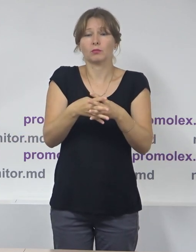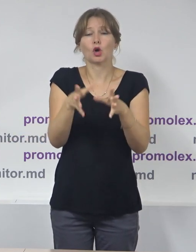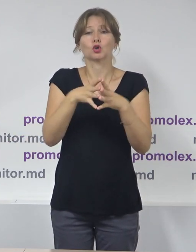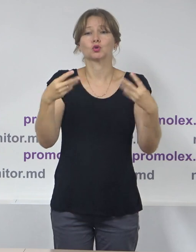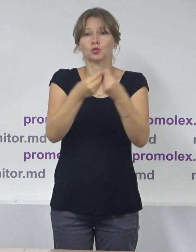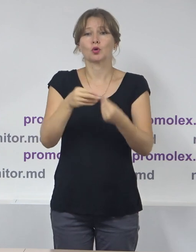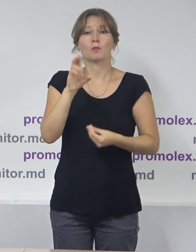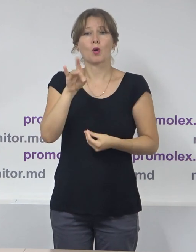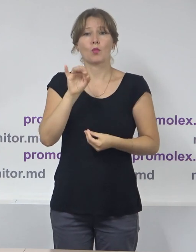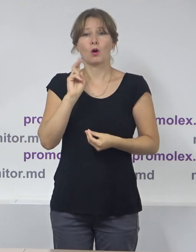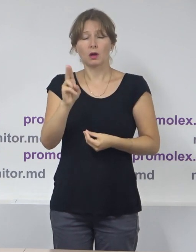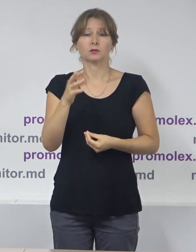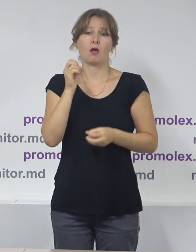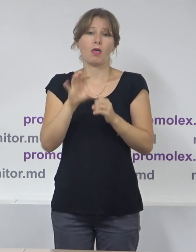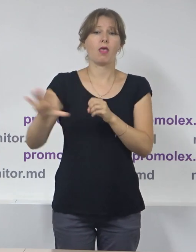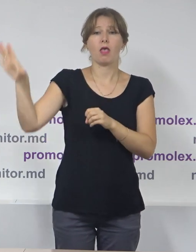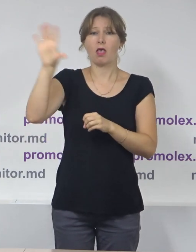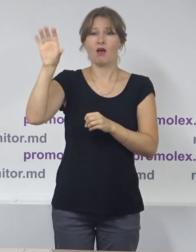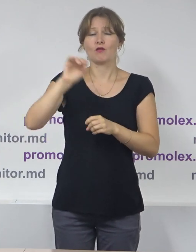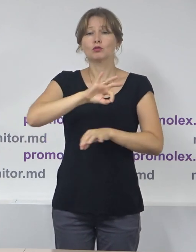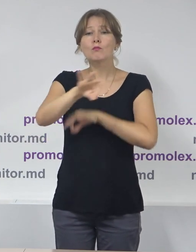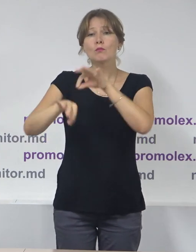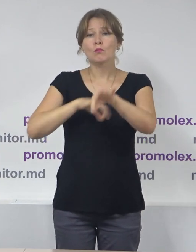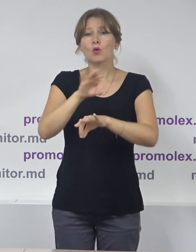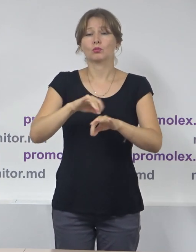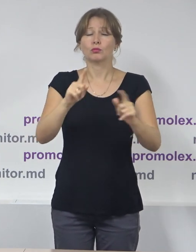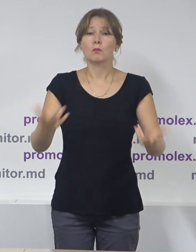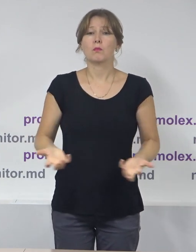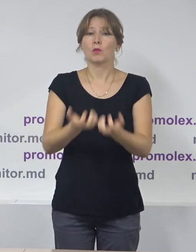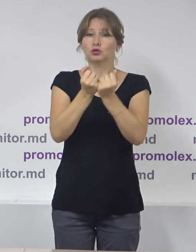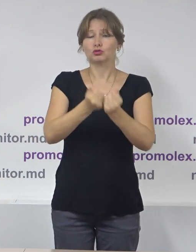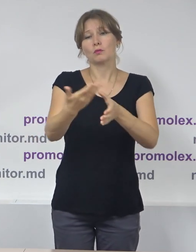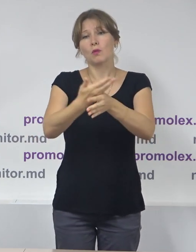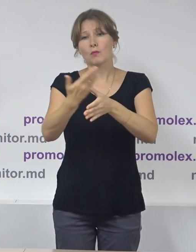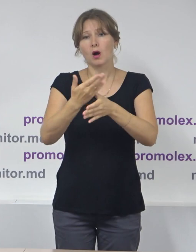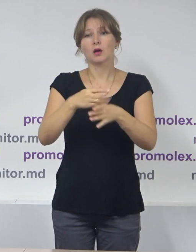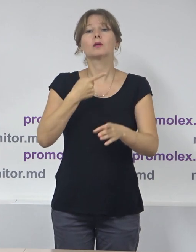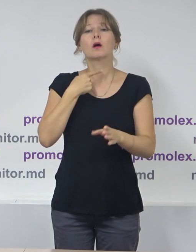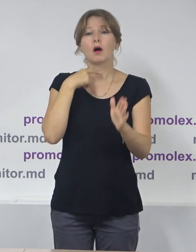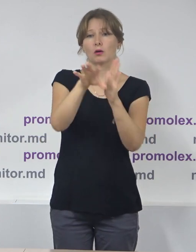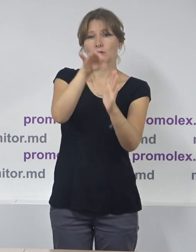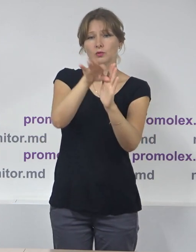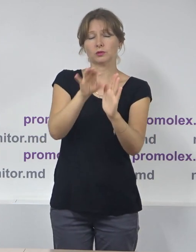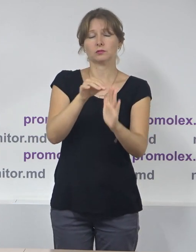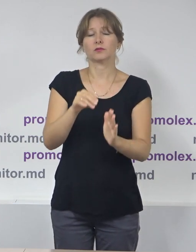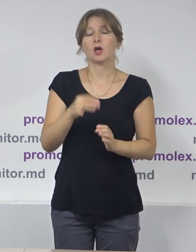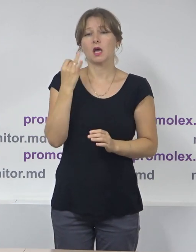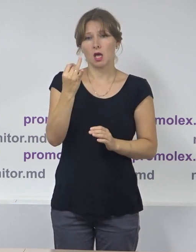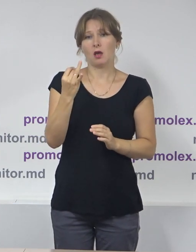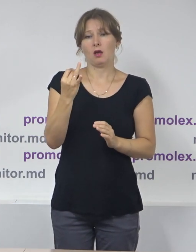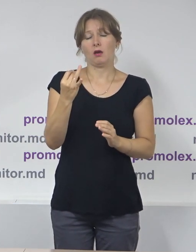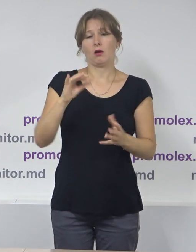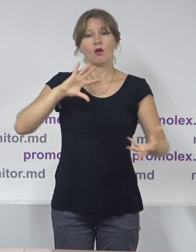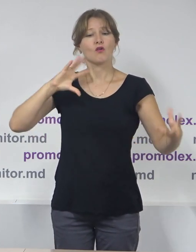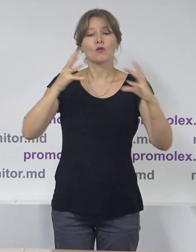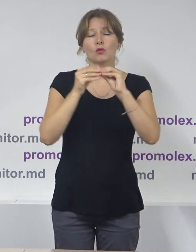precum și cu suportul Uniunii Europene prin proiectul consolidarea cadrului legislativ, electoral și evaluarea